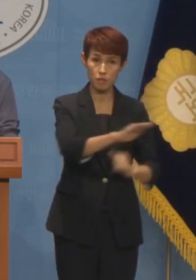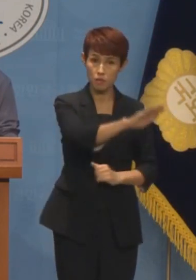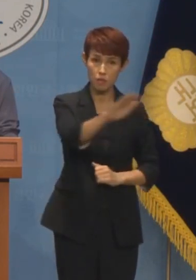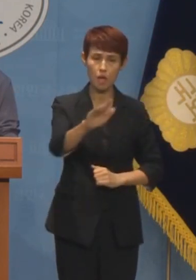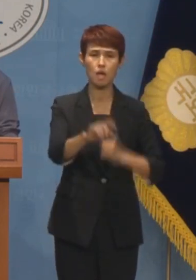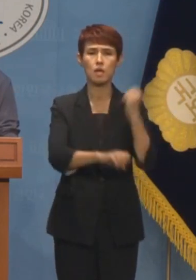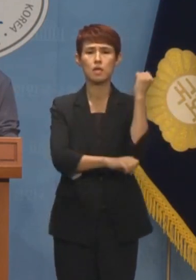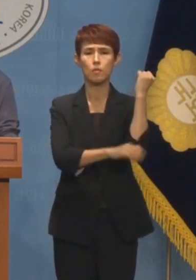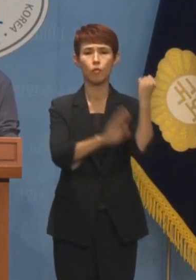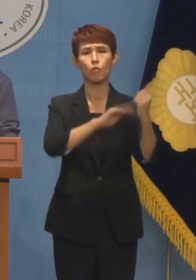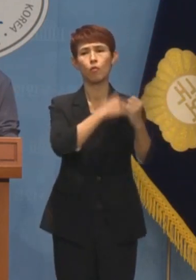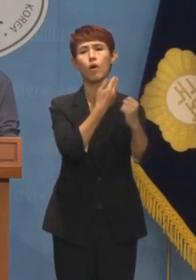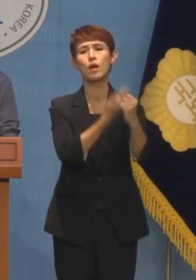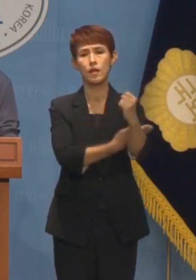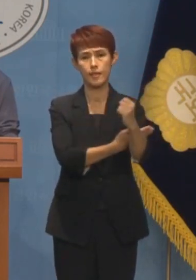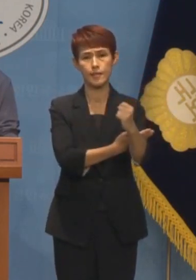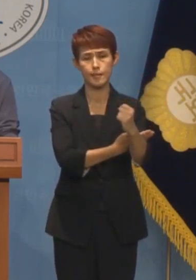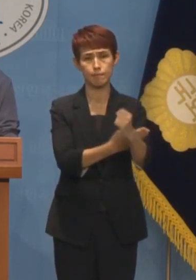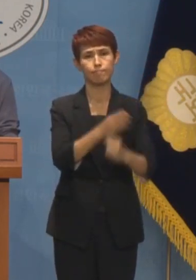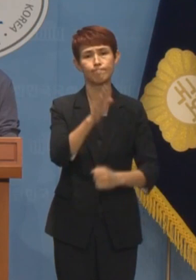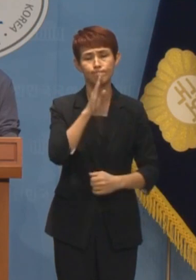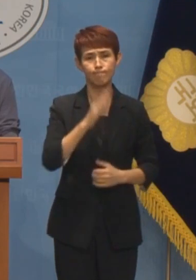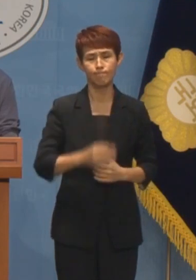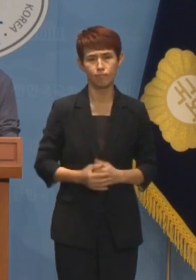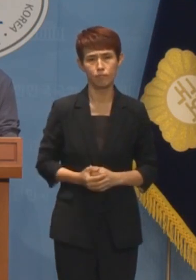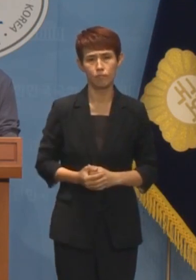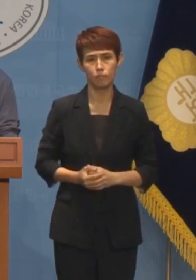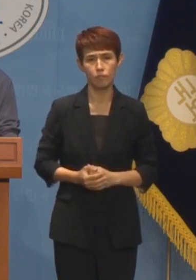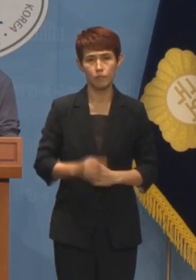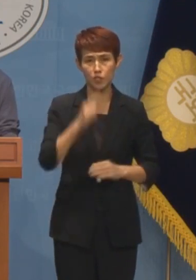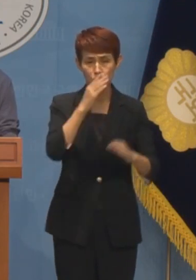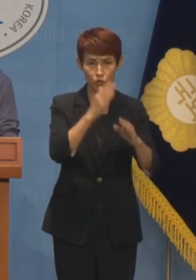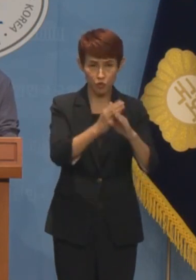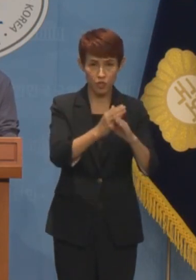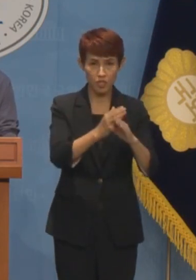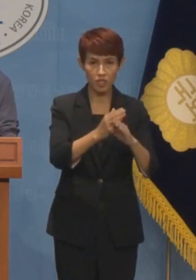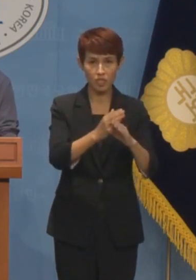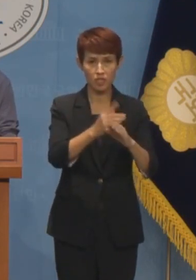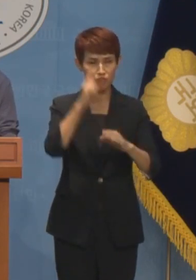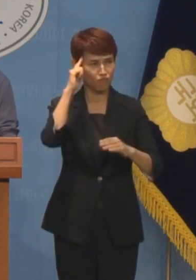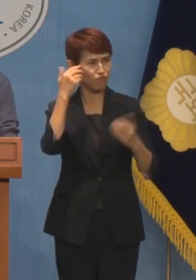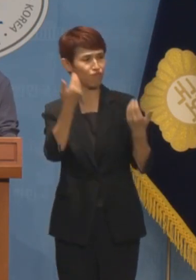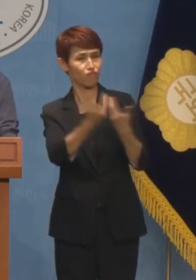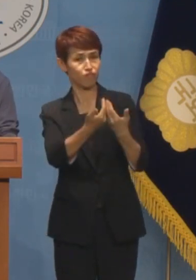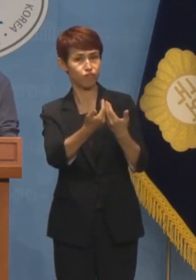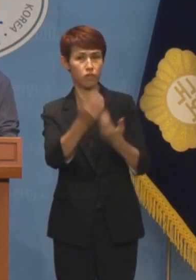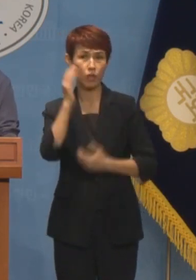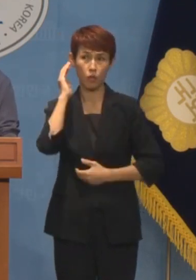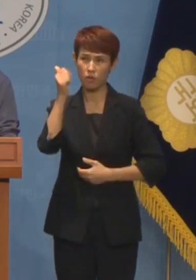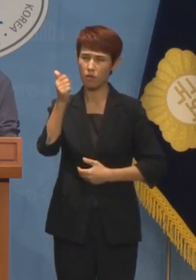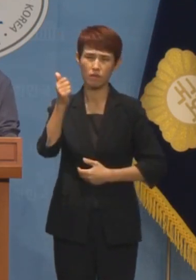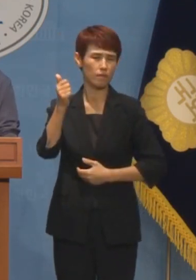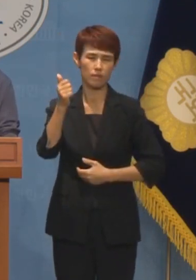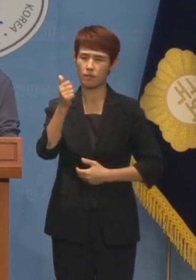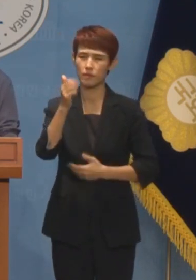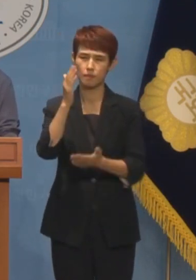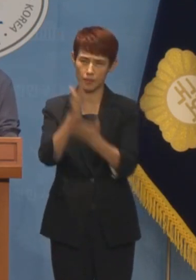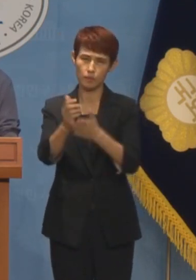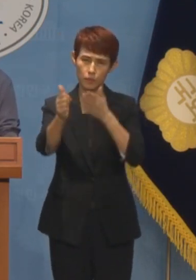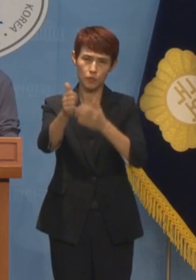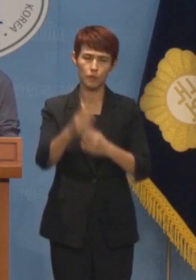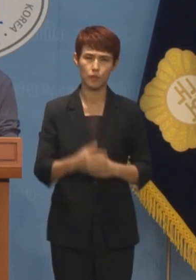기본적인 권리이자 의무입니다. 민주주의 자체를 부정하는 대통령이 되지 않기를 바랍니다.